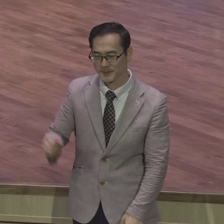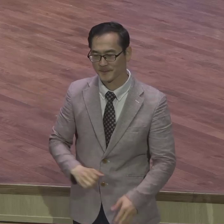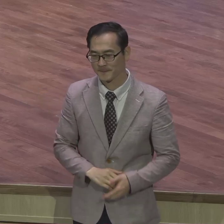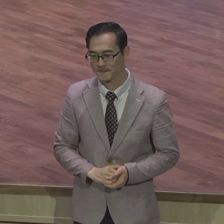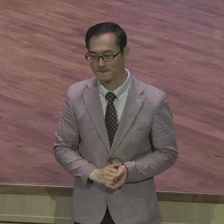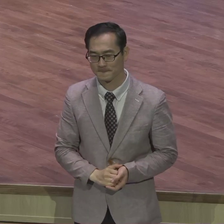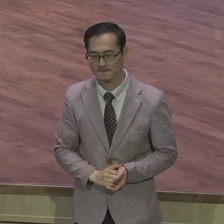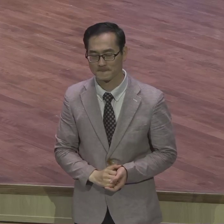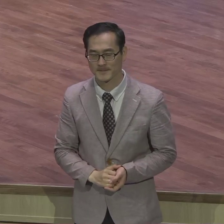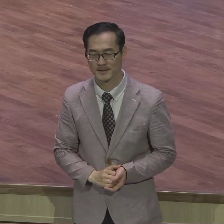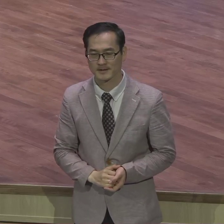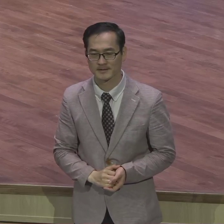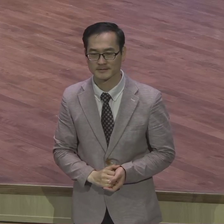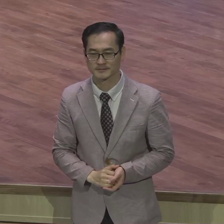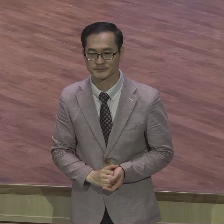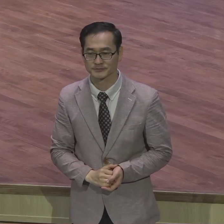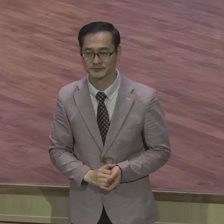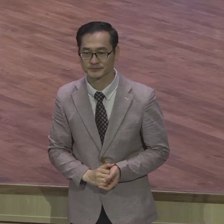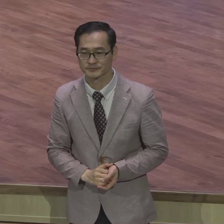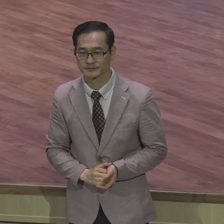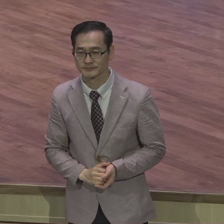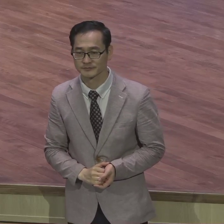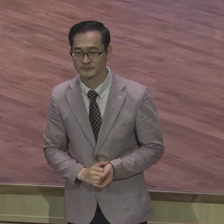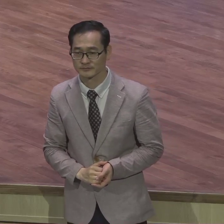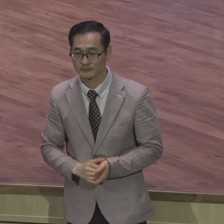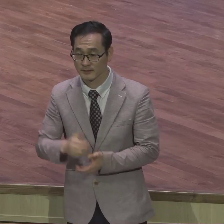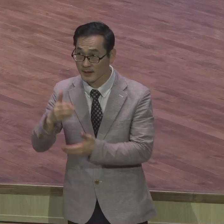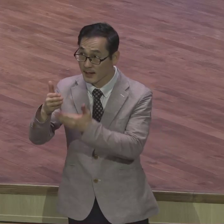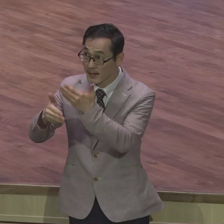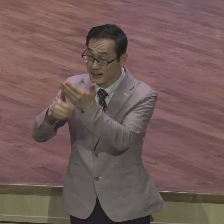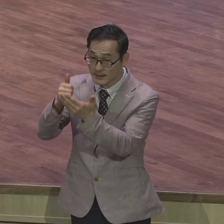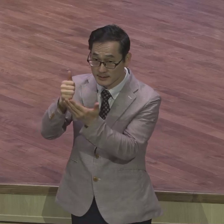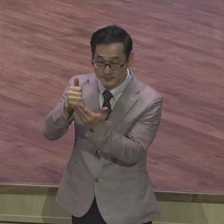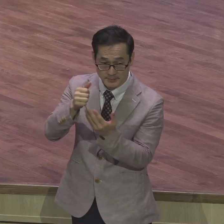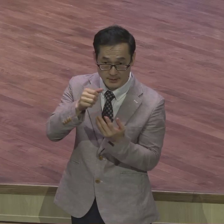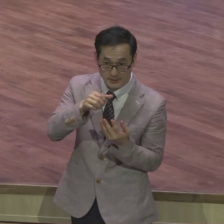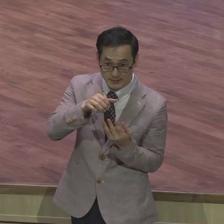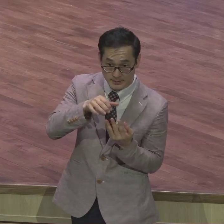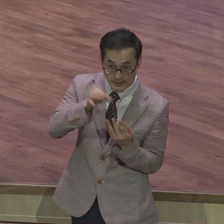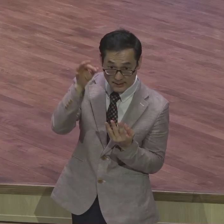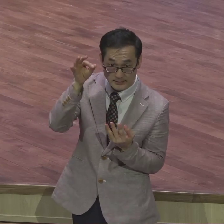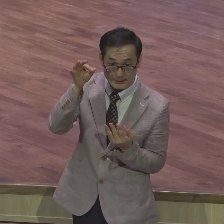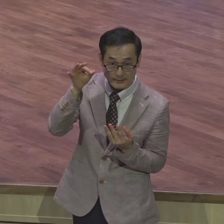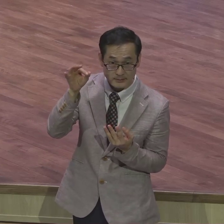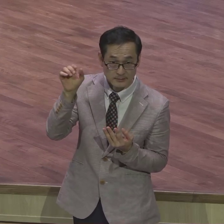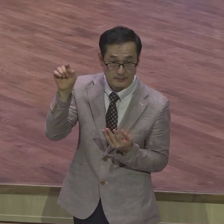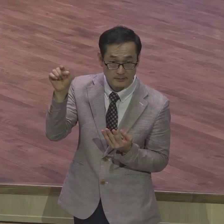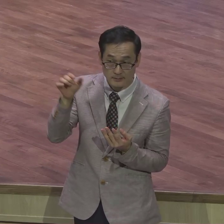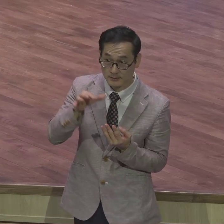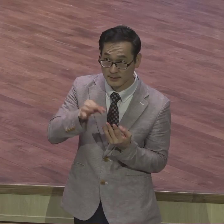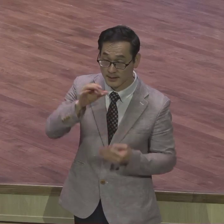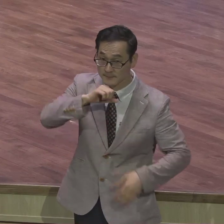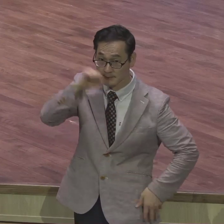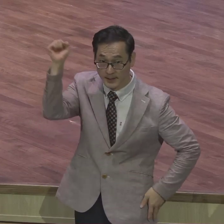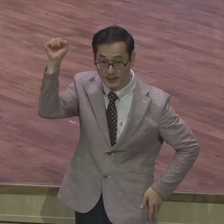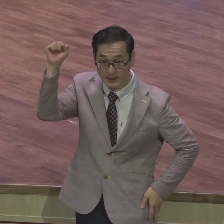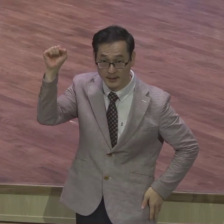그러면 하나님의 택하심을 하나님의 백성을 택한 받았다는 것은 어떻게 알 수